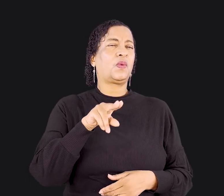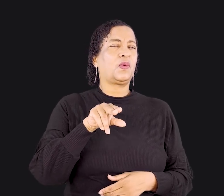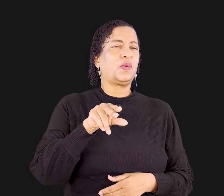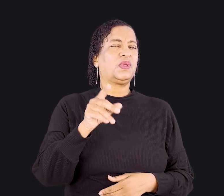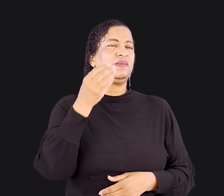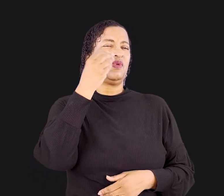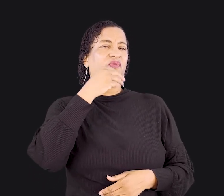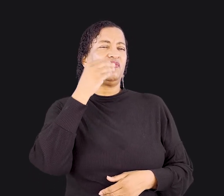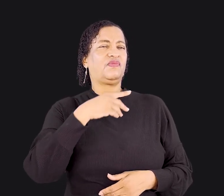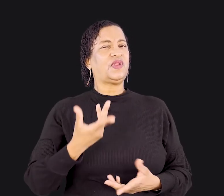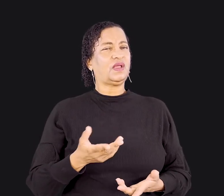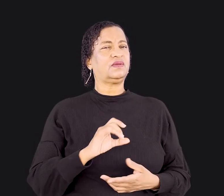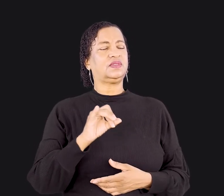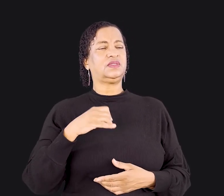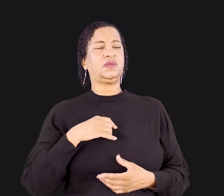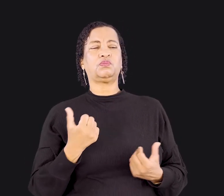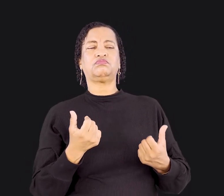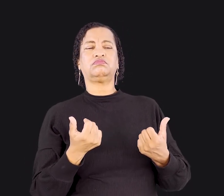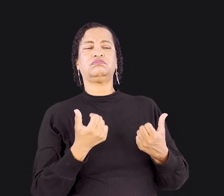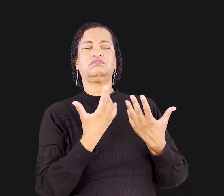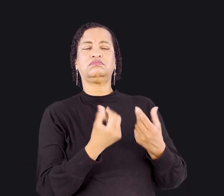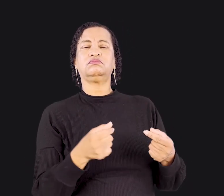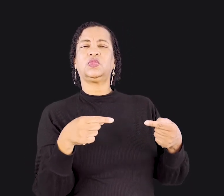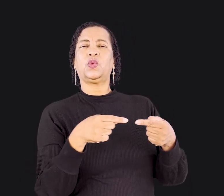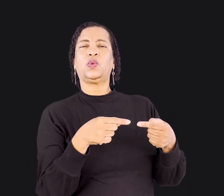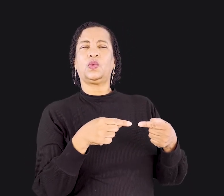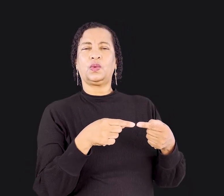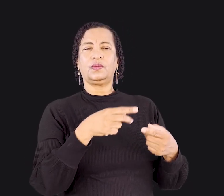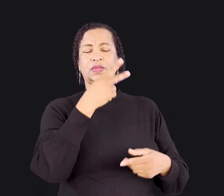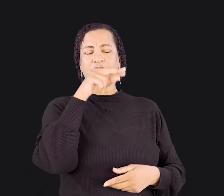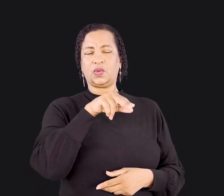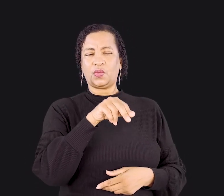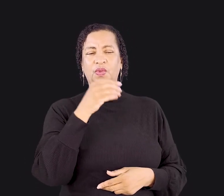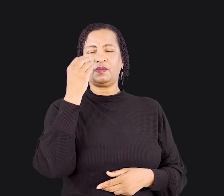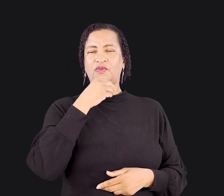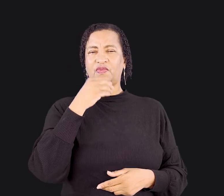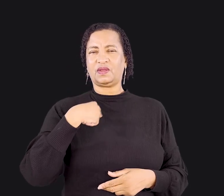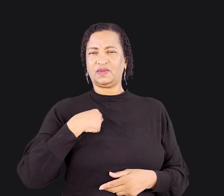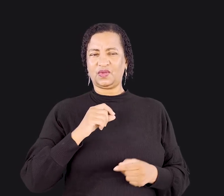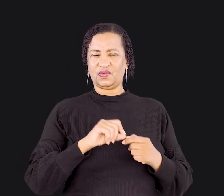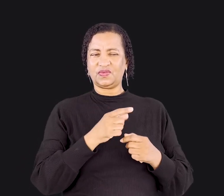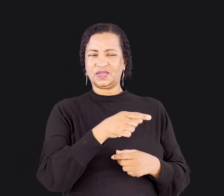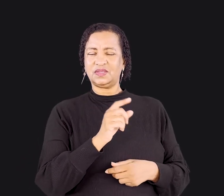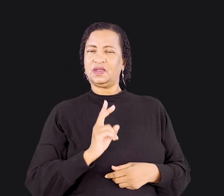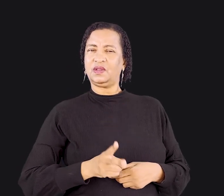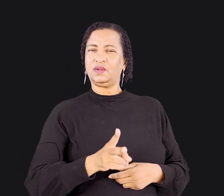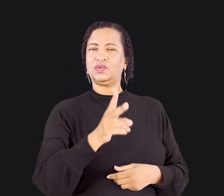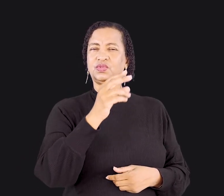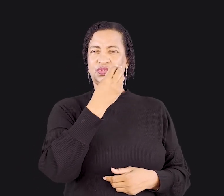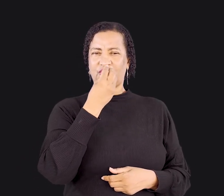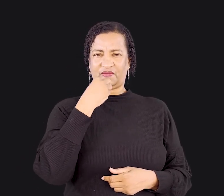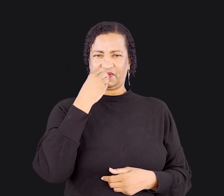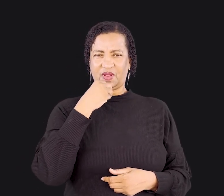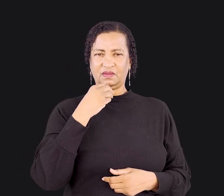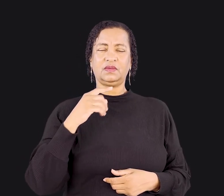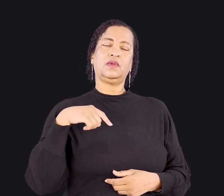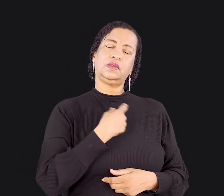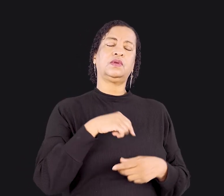que se eu me ajustar ao irmão mais fraco não estarei fazendo com que ele continue fraco? O que devemos fazer é avaliar nosso